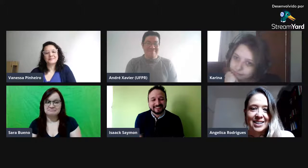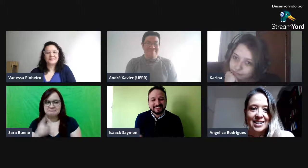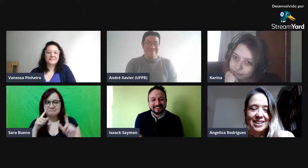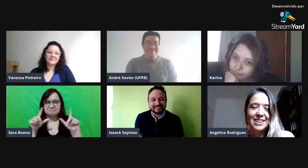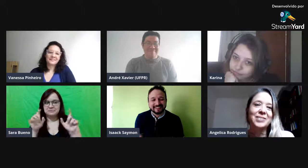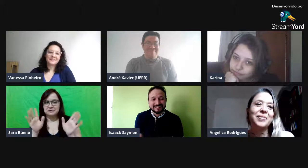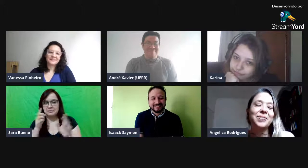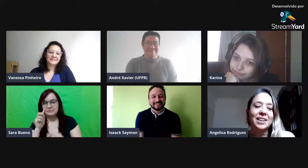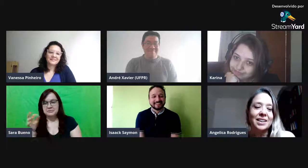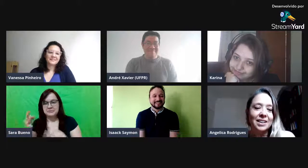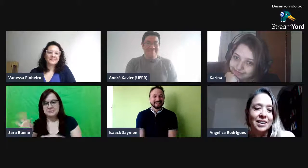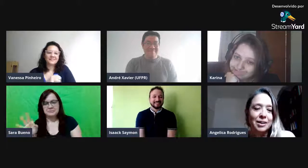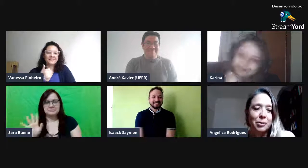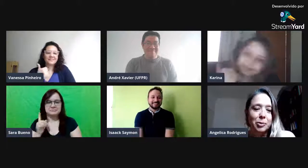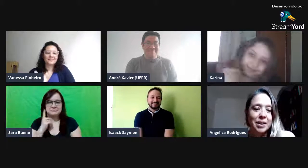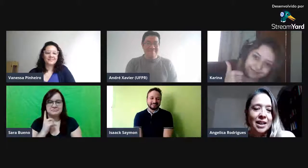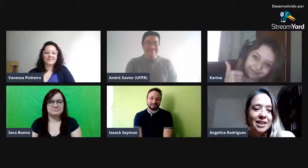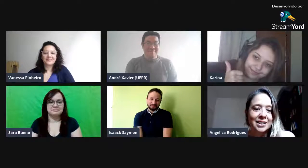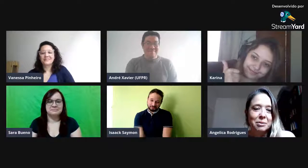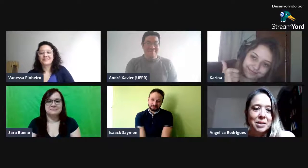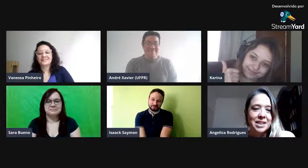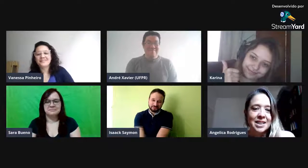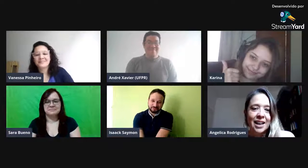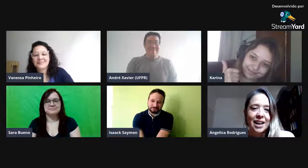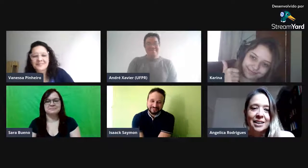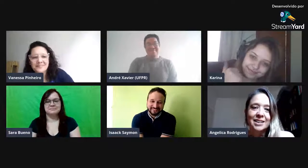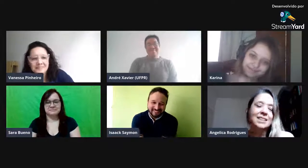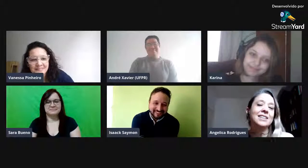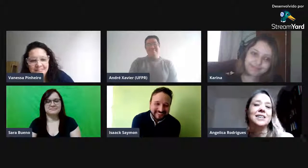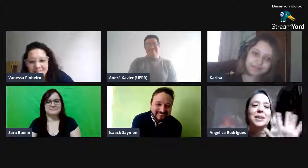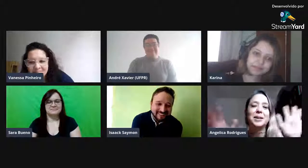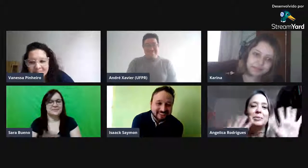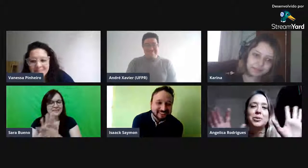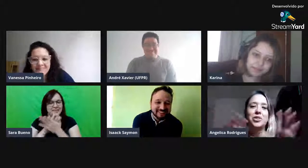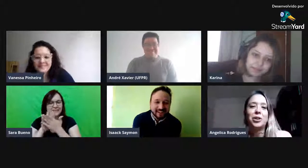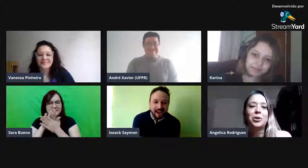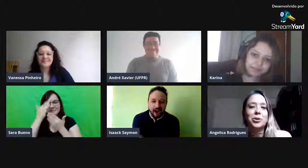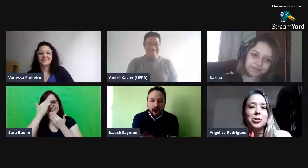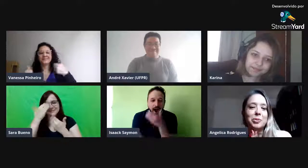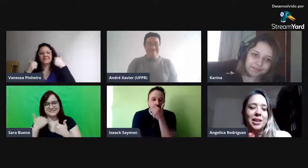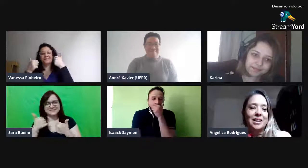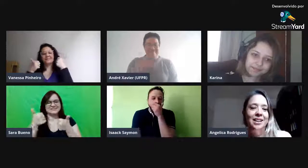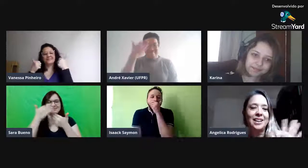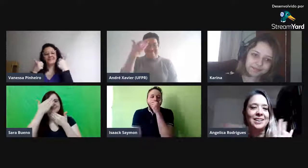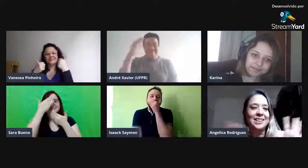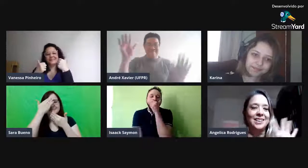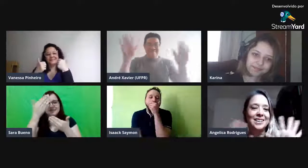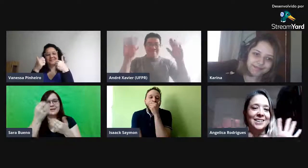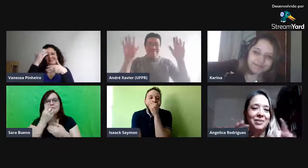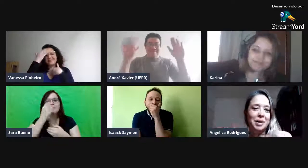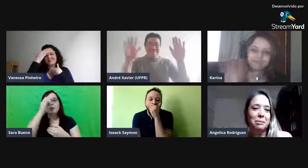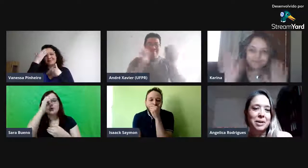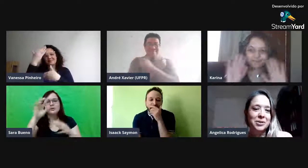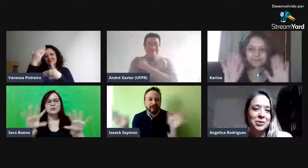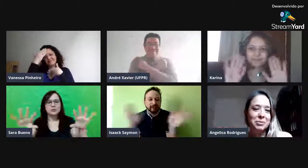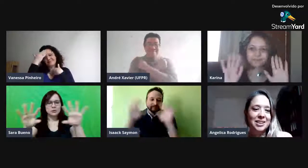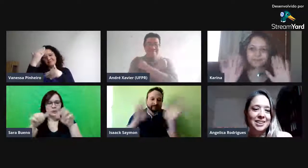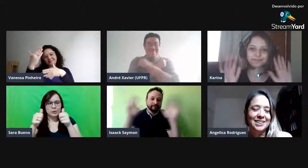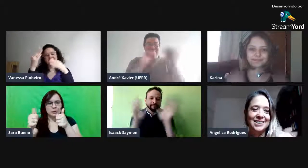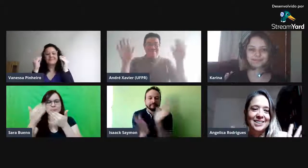Deu. Obrigada também, Sara. Bom dia a todos. Obrigada, Karina. Parabéns aos meninos.